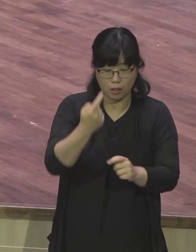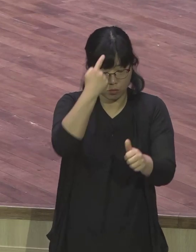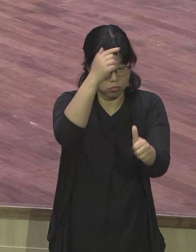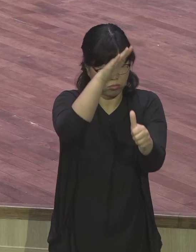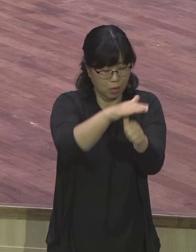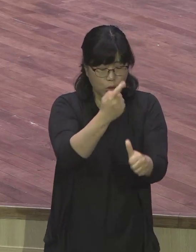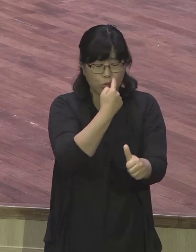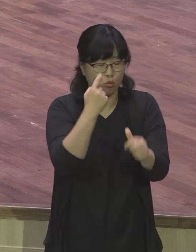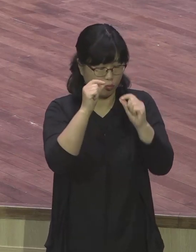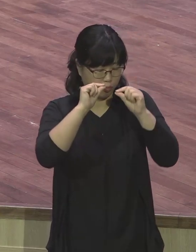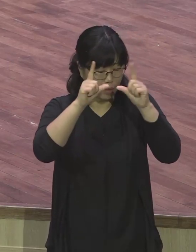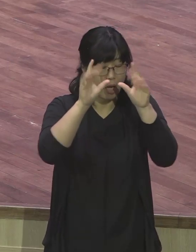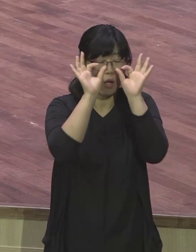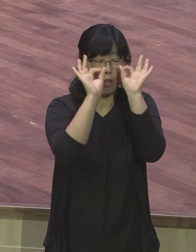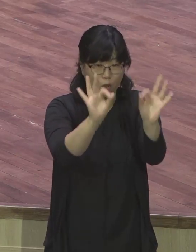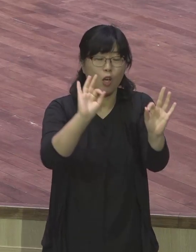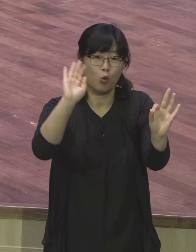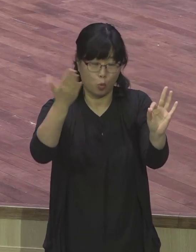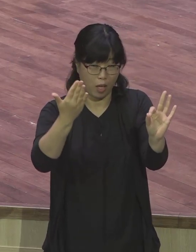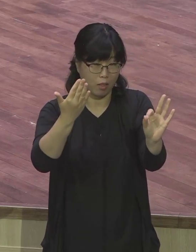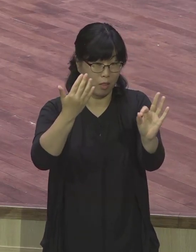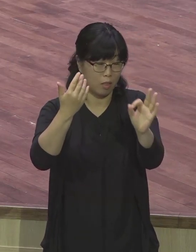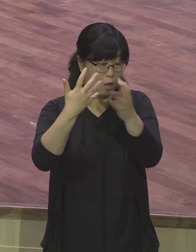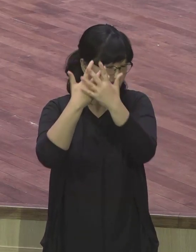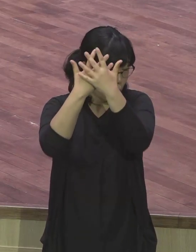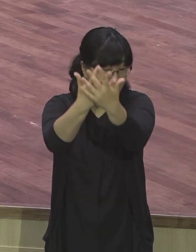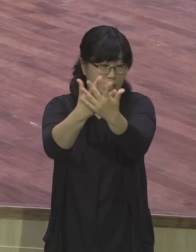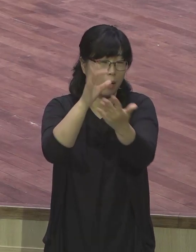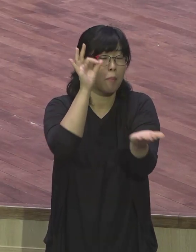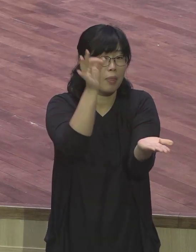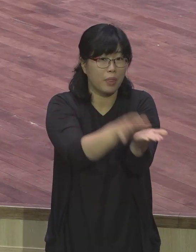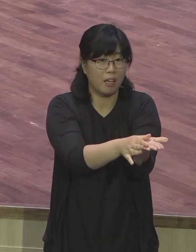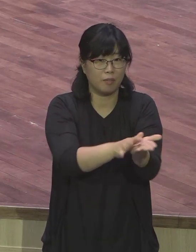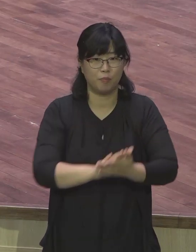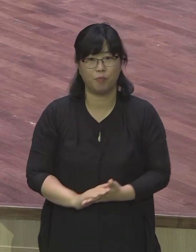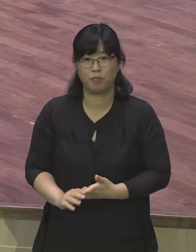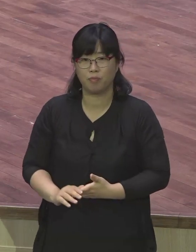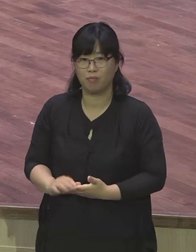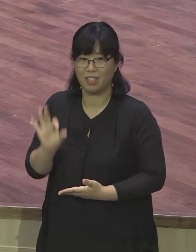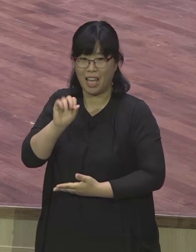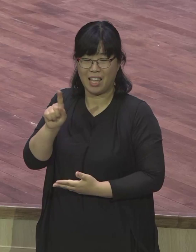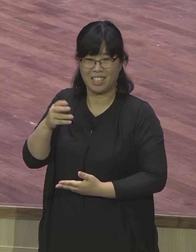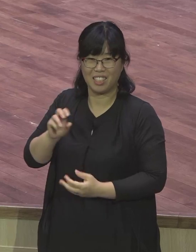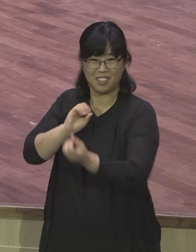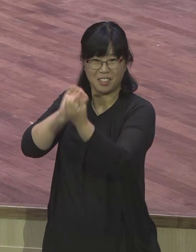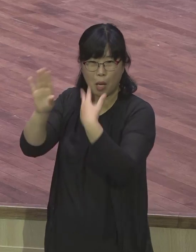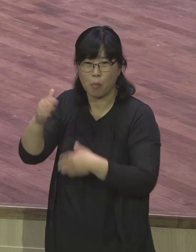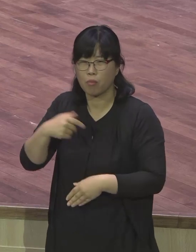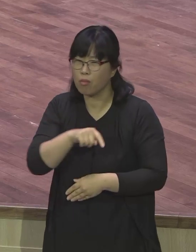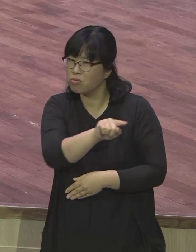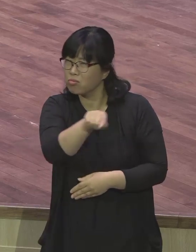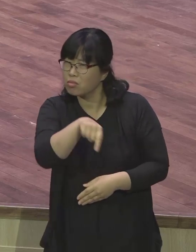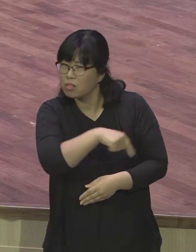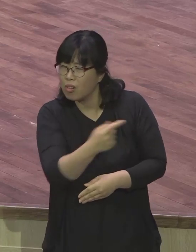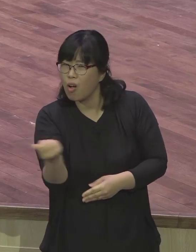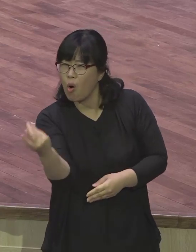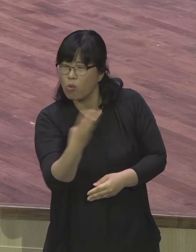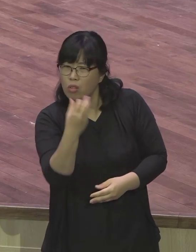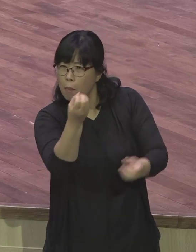아나리아가 대답하되 주여 이 사람에 대하여 내가 여러 사람에게 들었사온 즉 그가 예루살렘에서 주의 성도에게 적지 않은